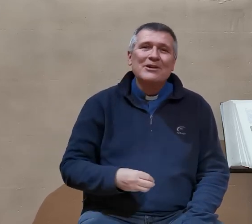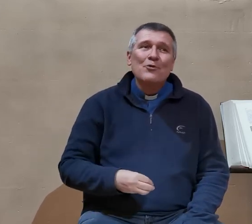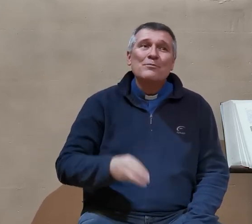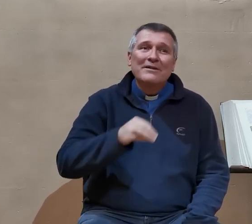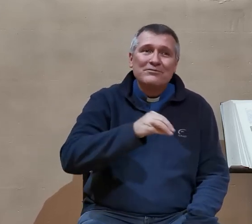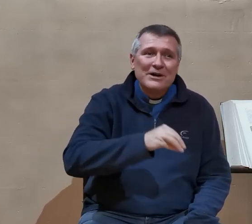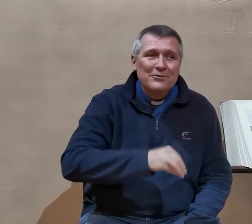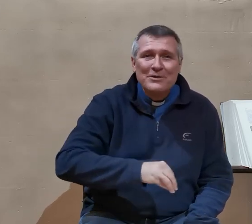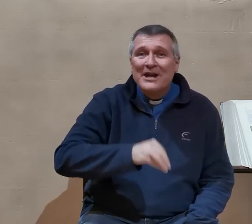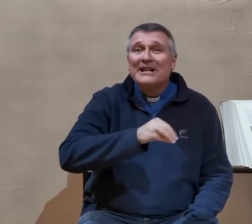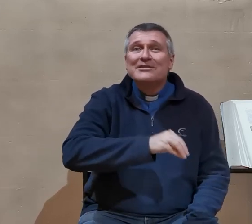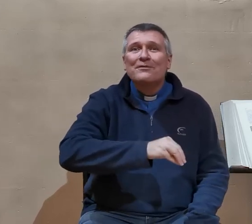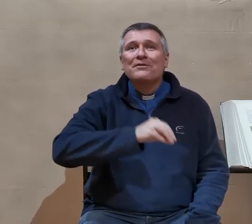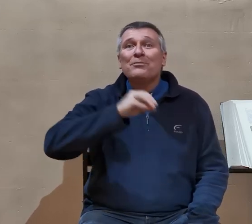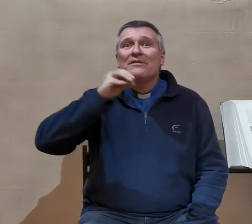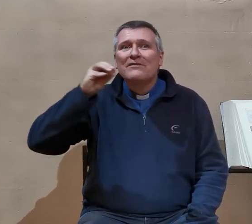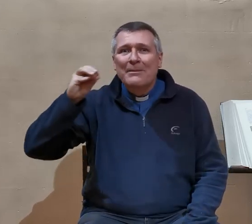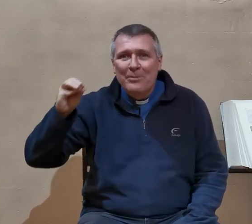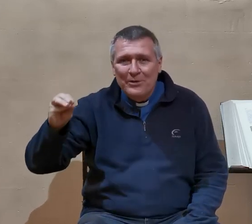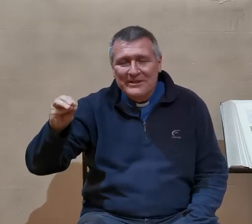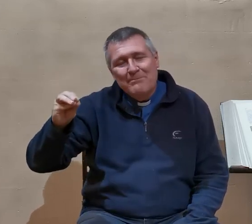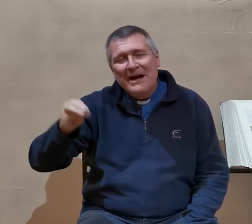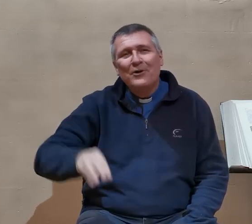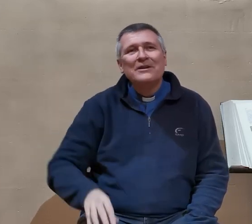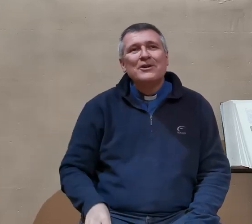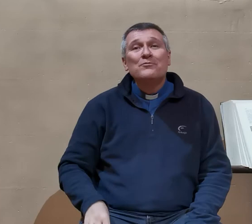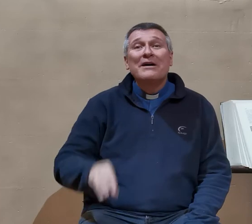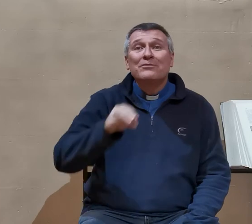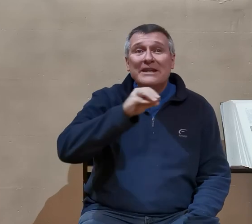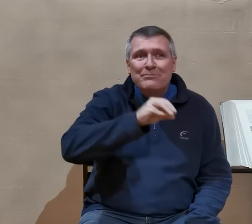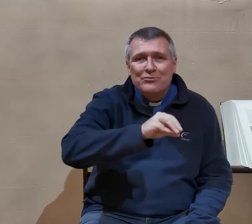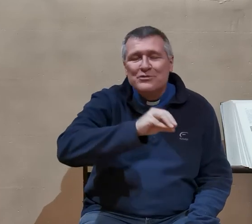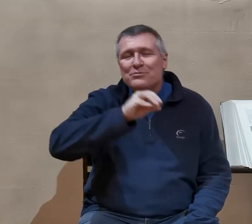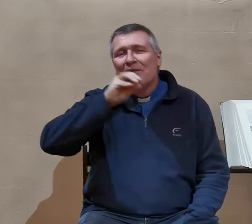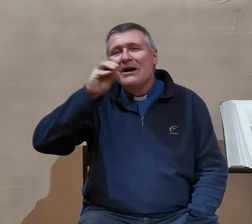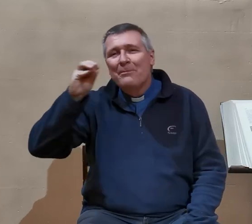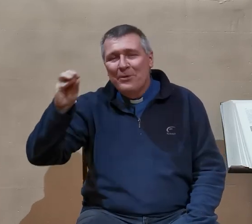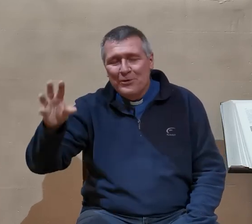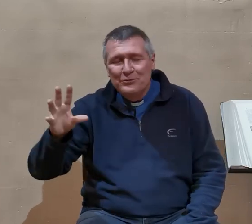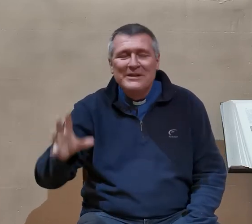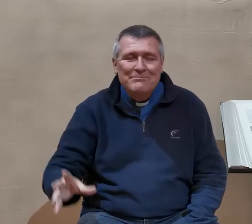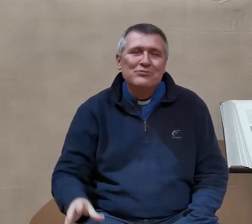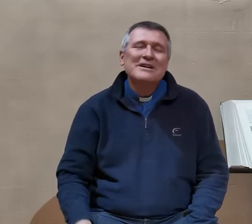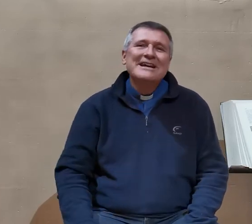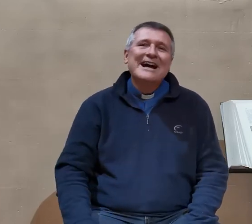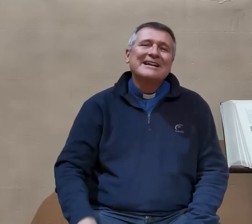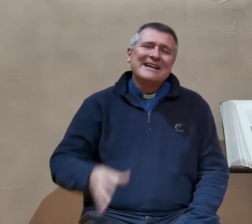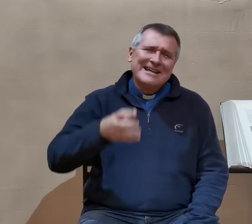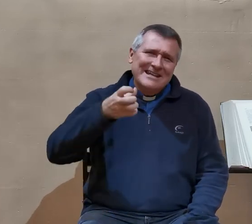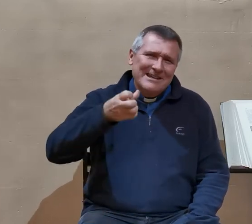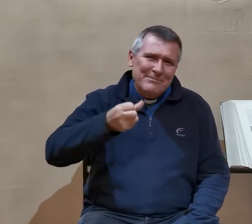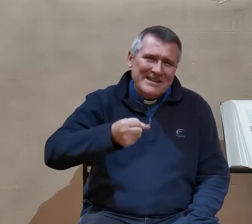Parfois, les enfants peuvent avoir peur des parents, parfois l'épouse peut avoir peur de l'époux. Et bien,